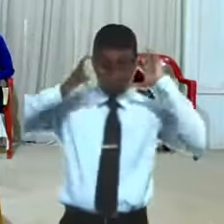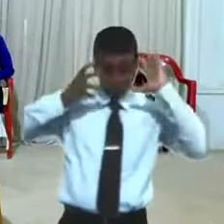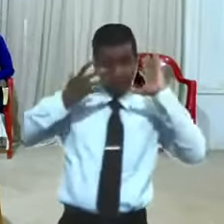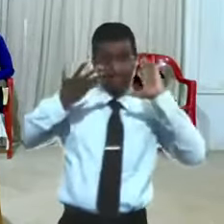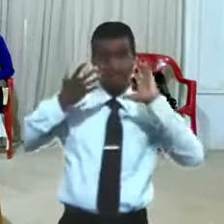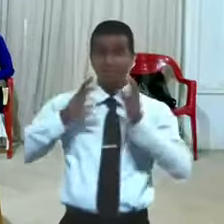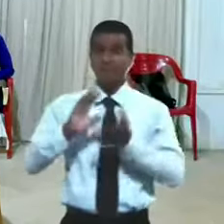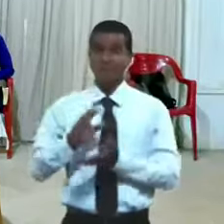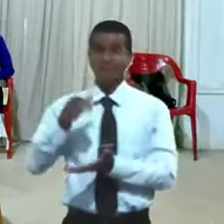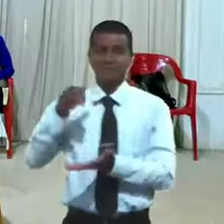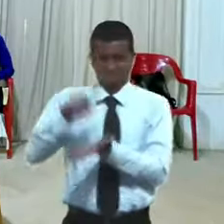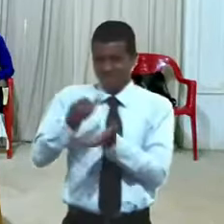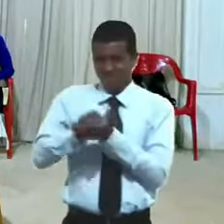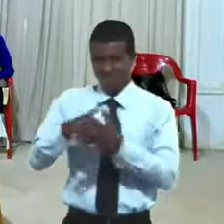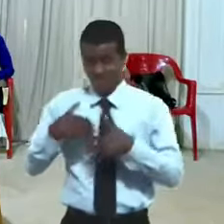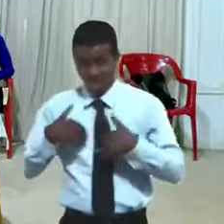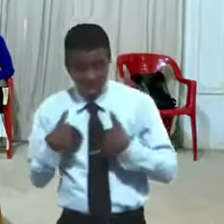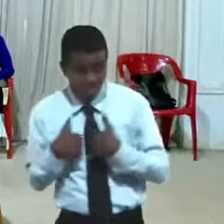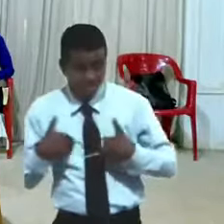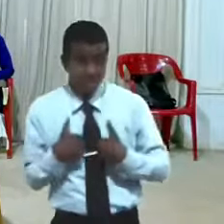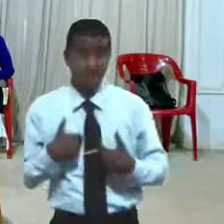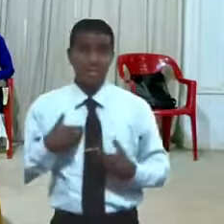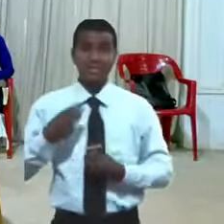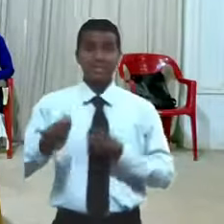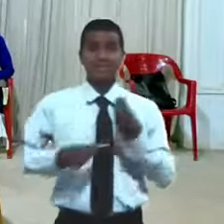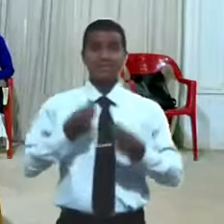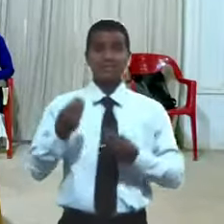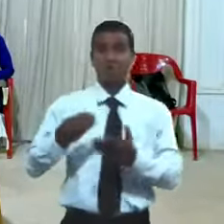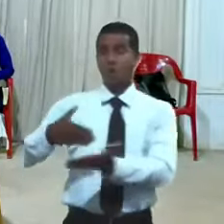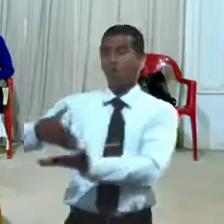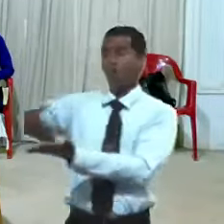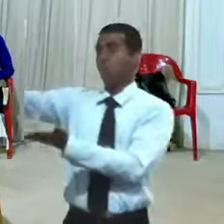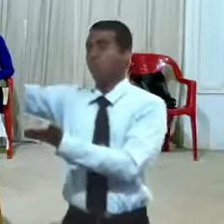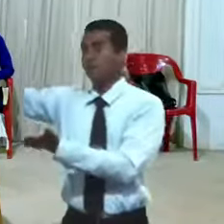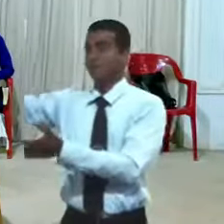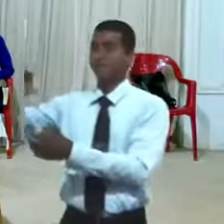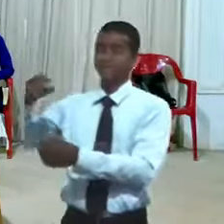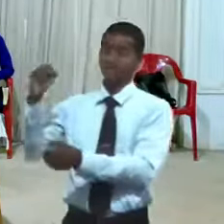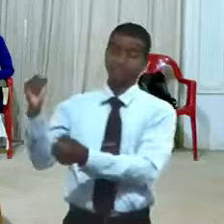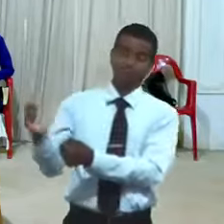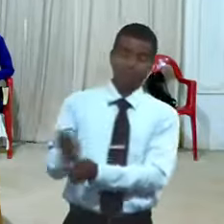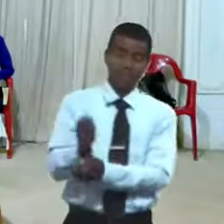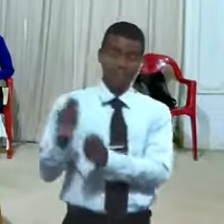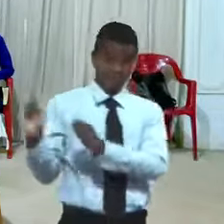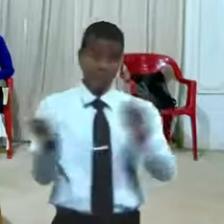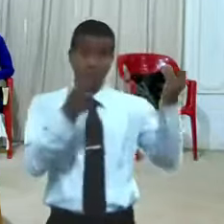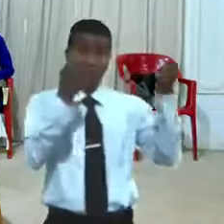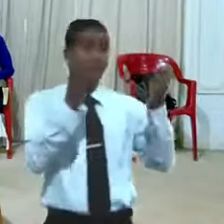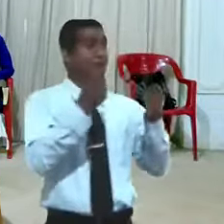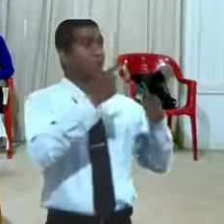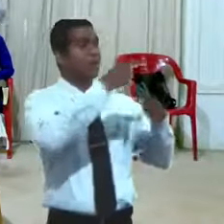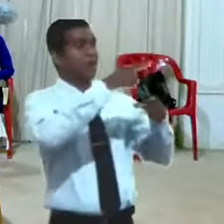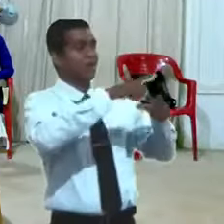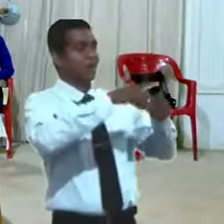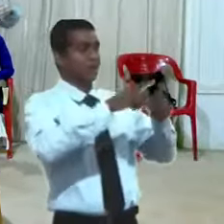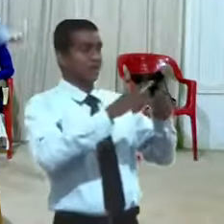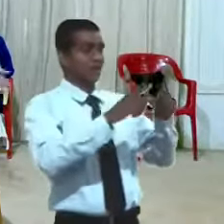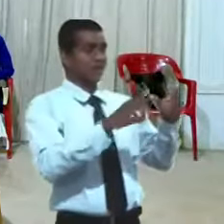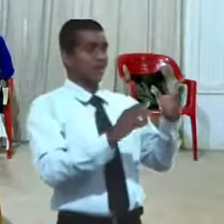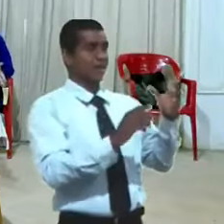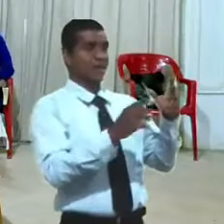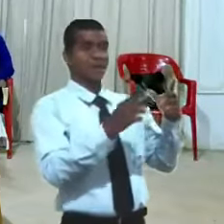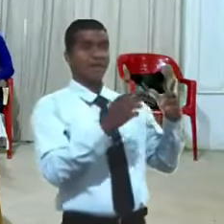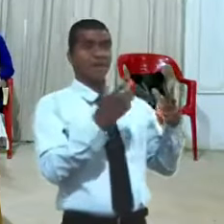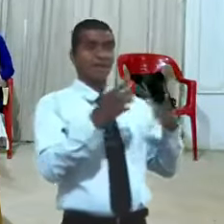de tal manera que lo sacaron del palacio lo llevaron a los potreros el pelo se le